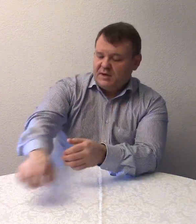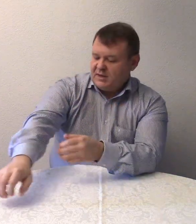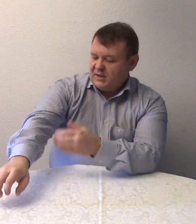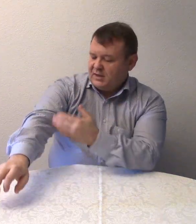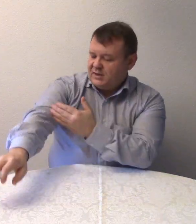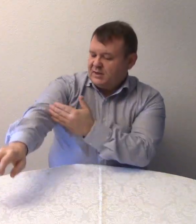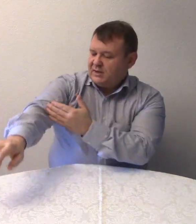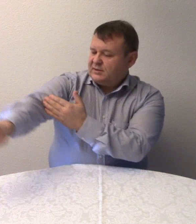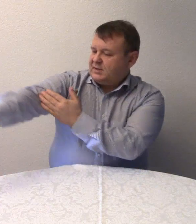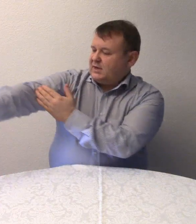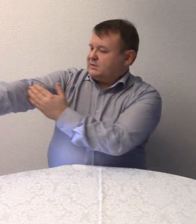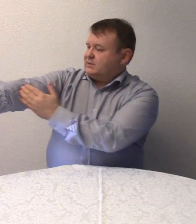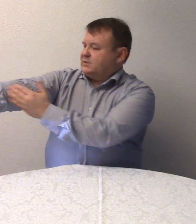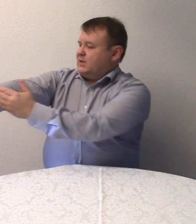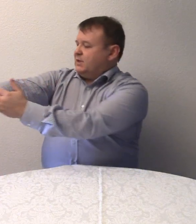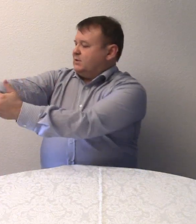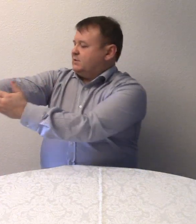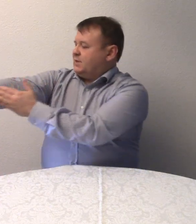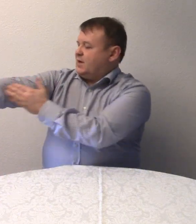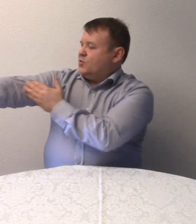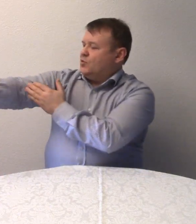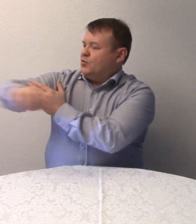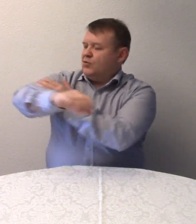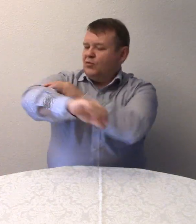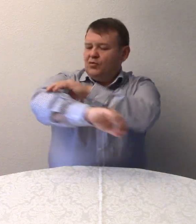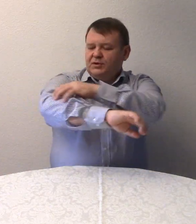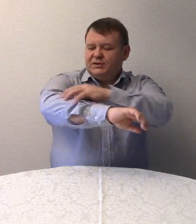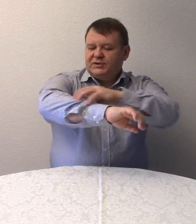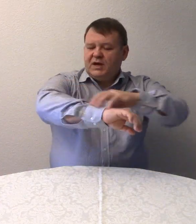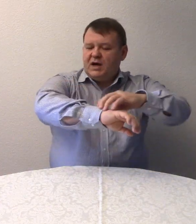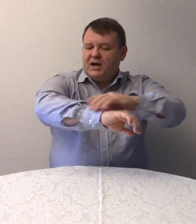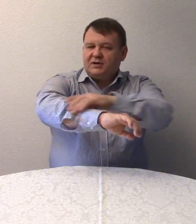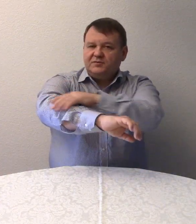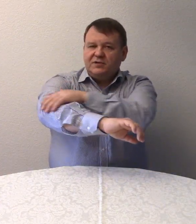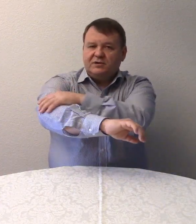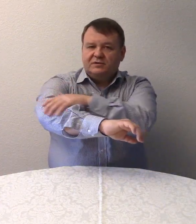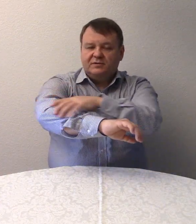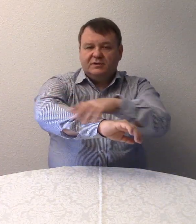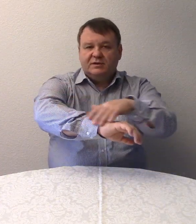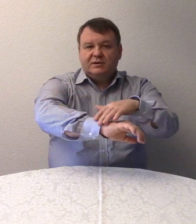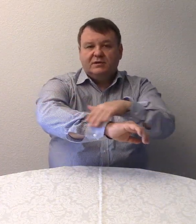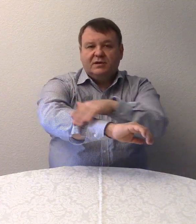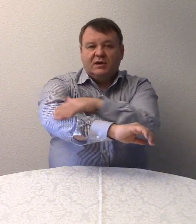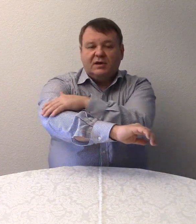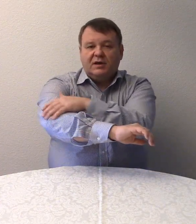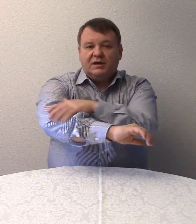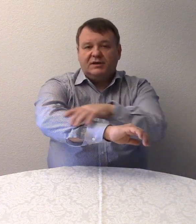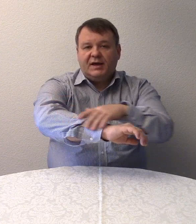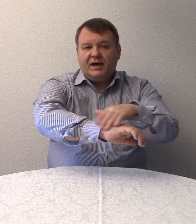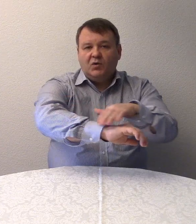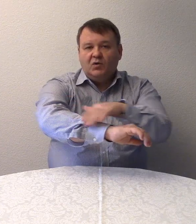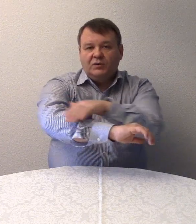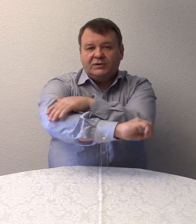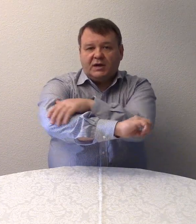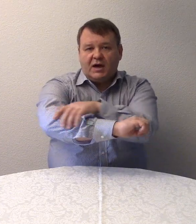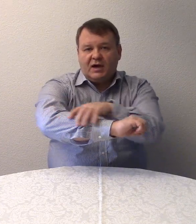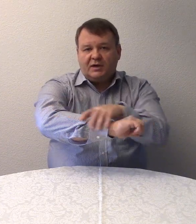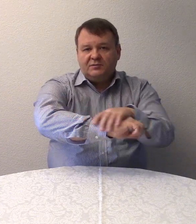Das ist der Unterarm. Der Unterarm.